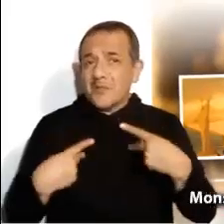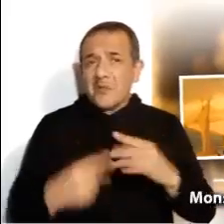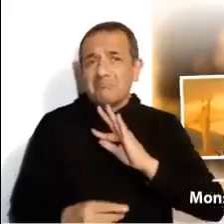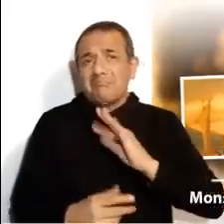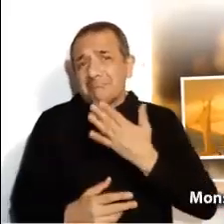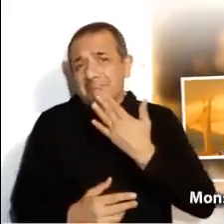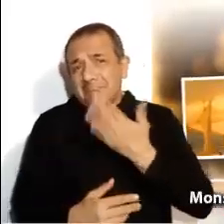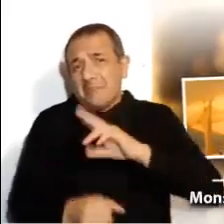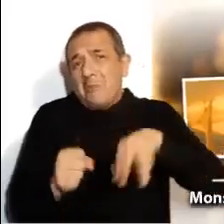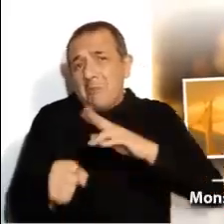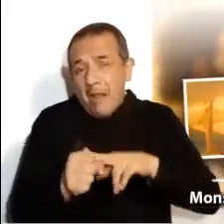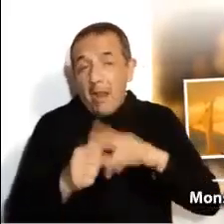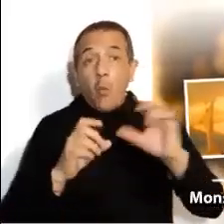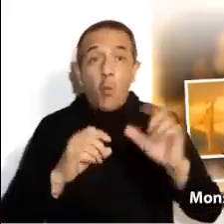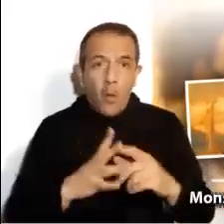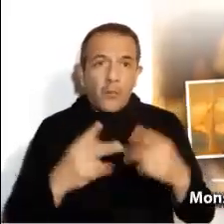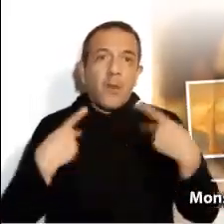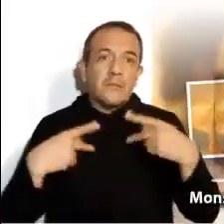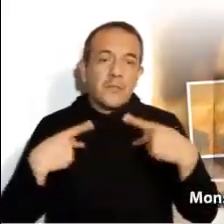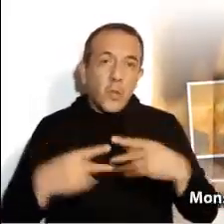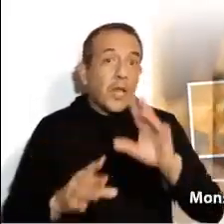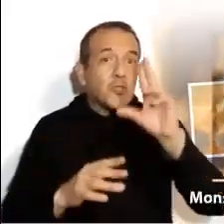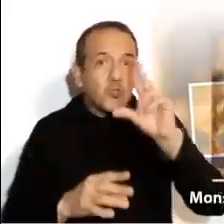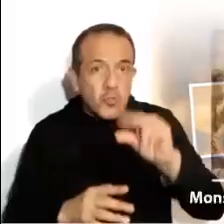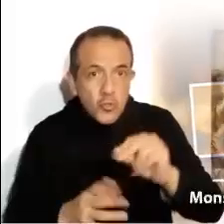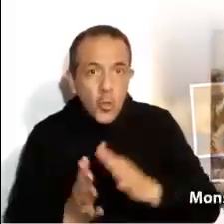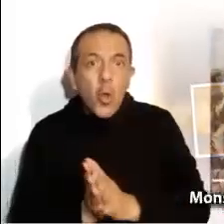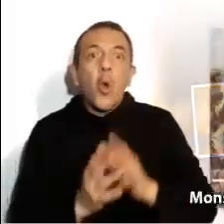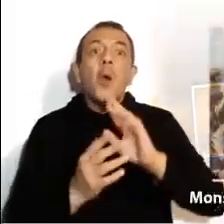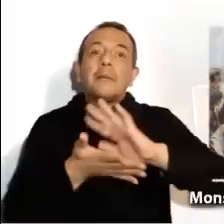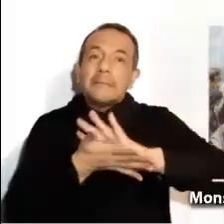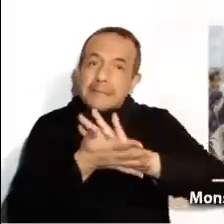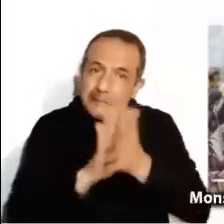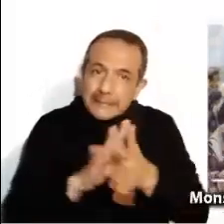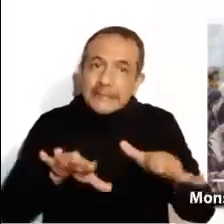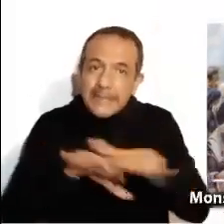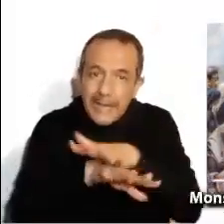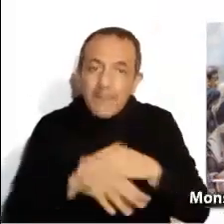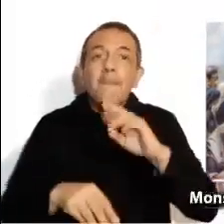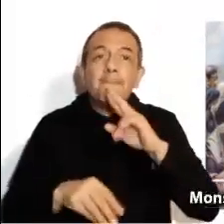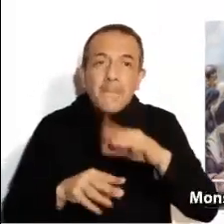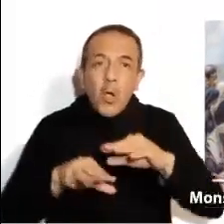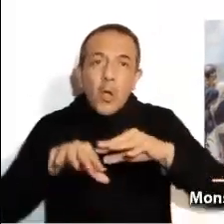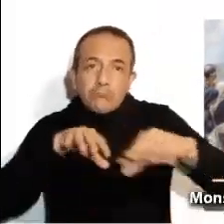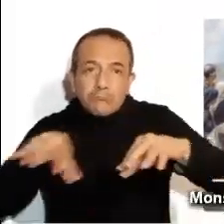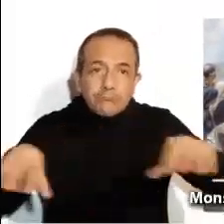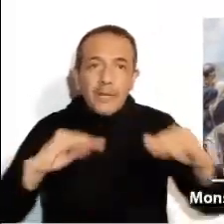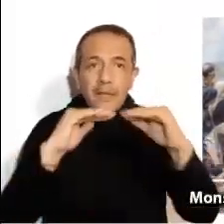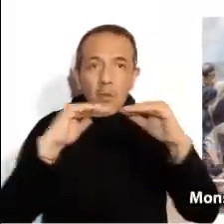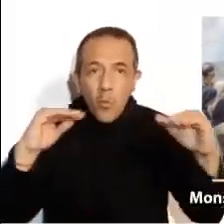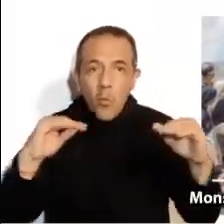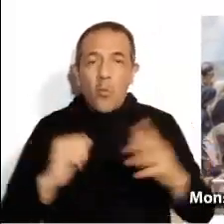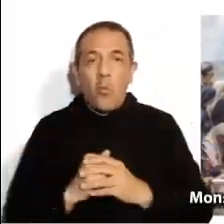y se escandalizan cuando se insiste en la necesidad de una mejor distribución y en la